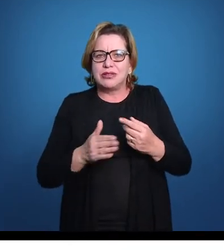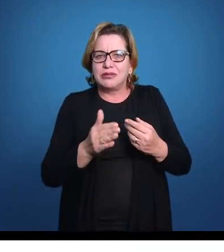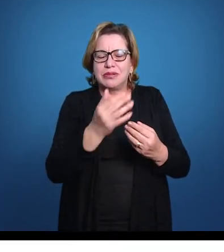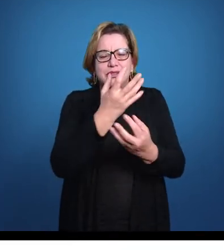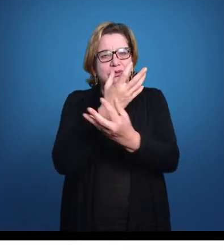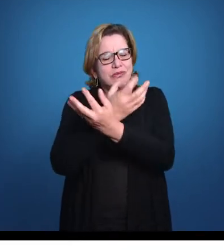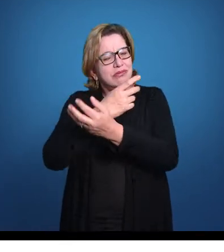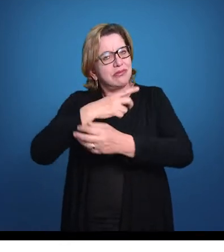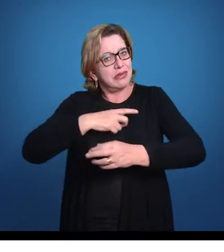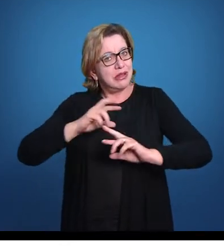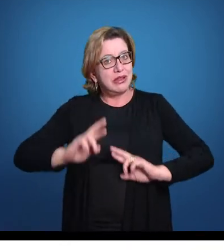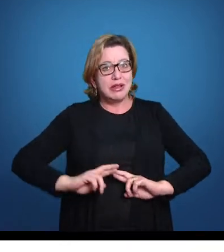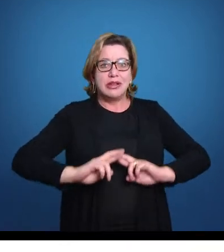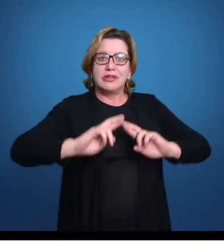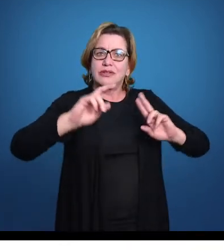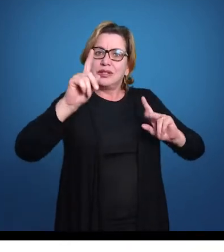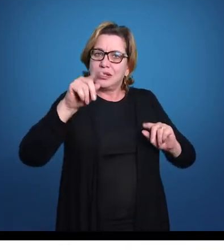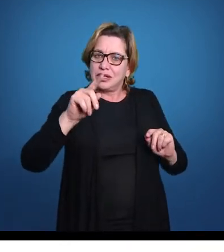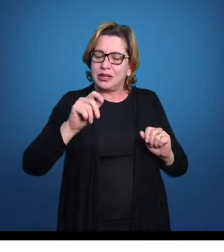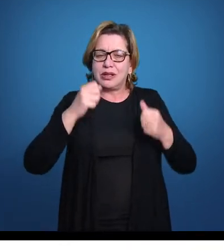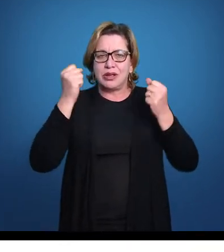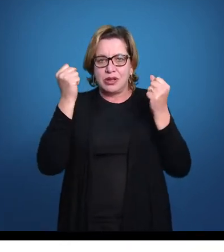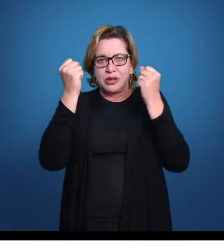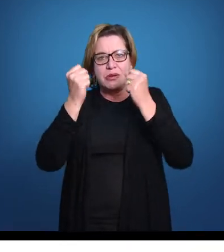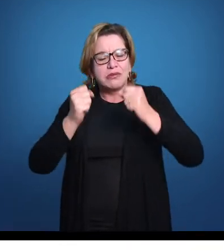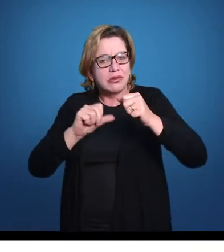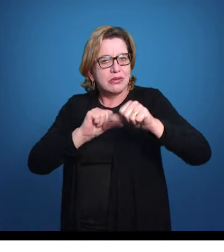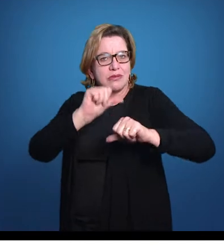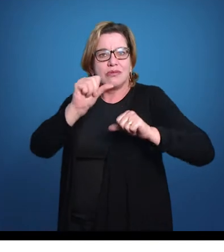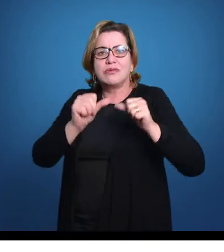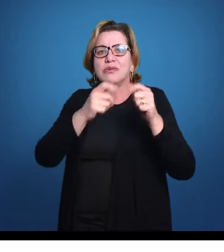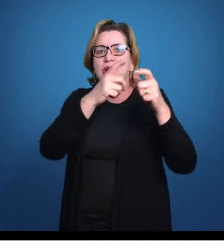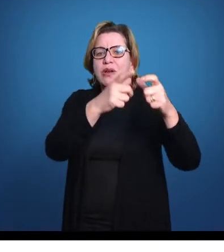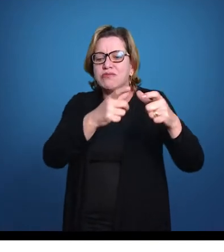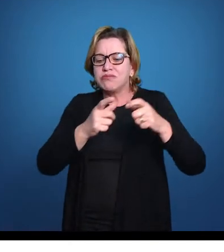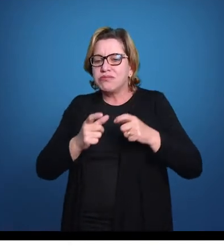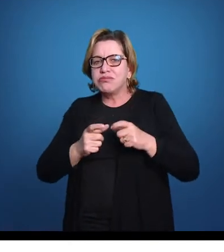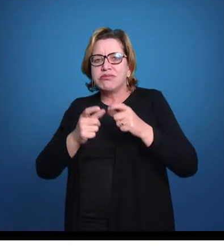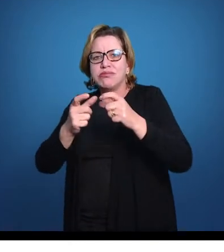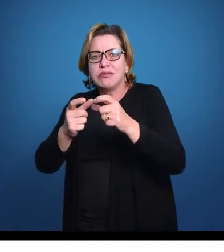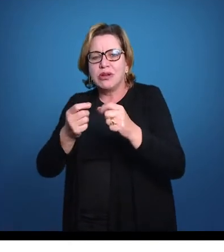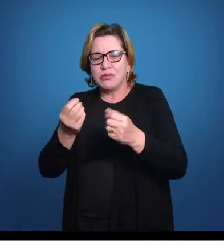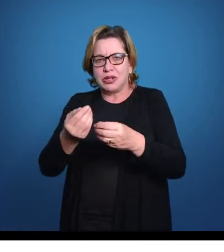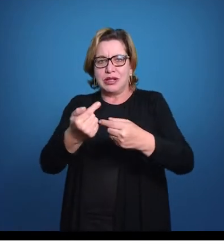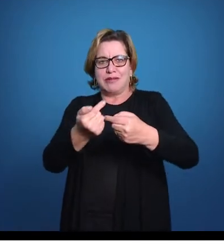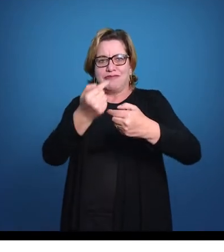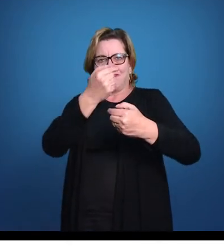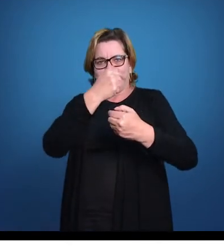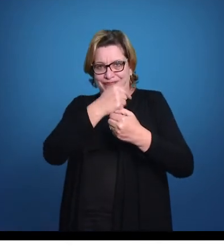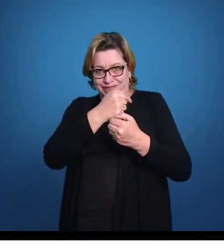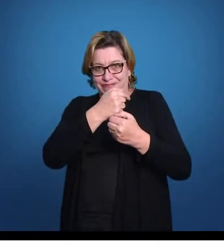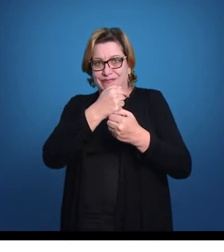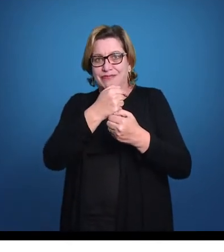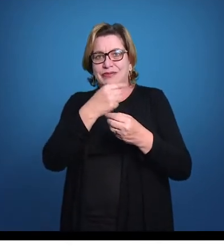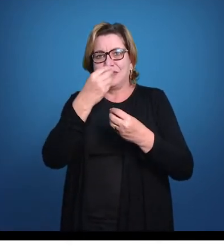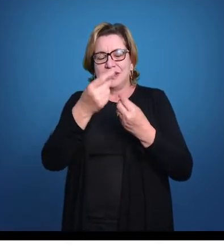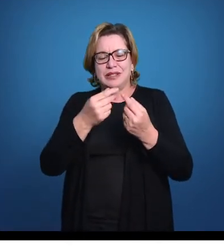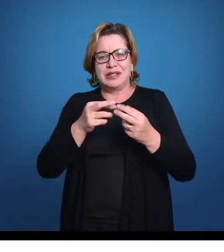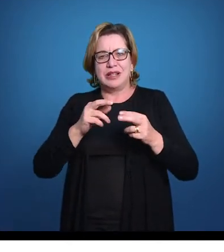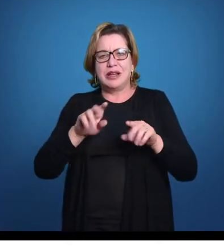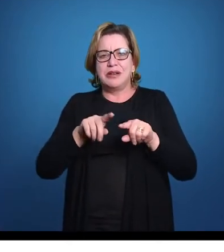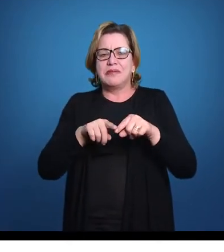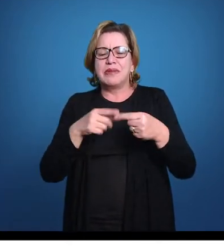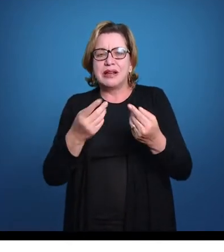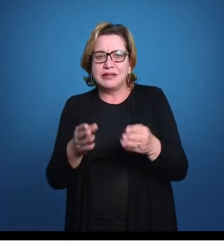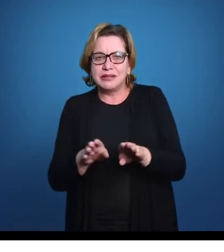ósseos não. Os peixes ósseos podem mudar, né? A posição dessa nadadeira pélvica. Ela pode ser lá atrás, como no peixe ancestral,